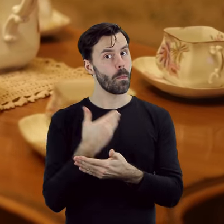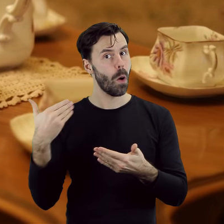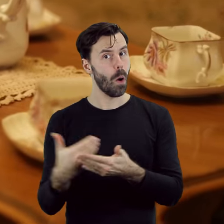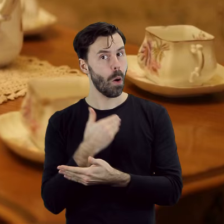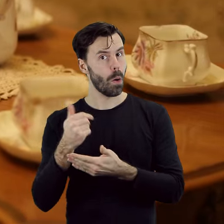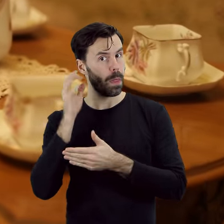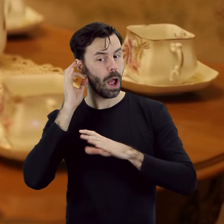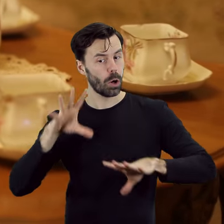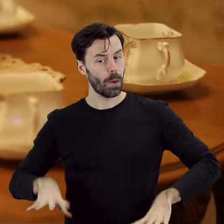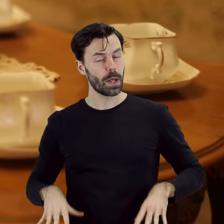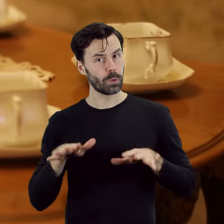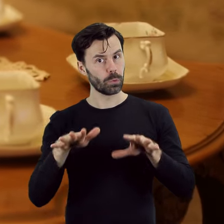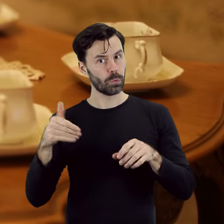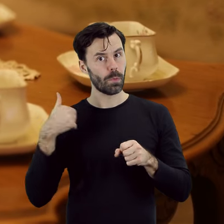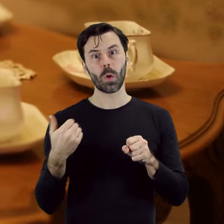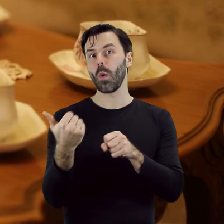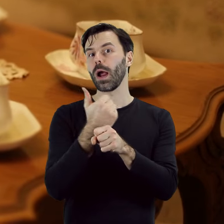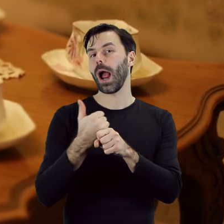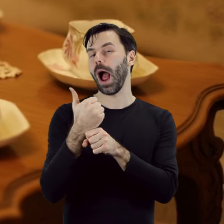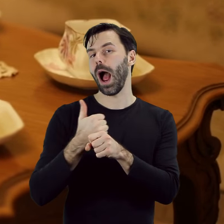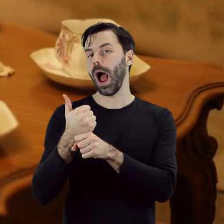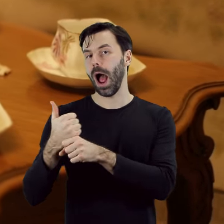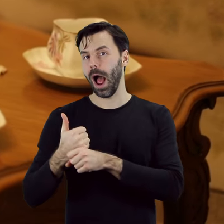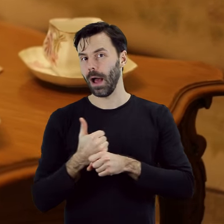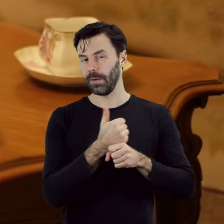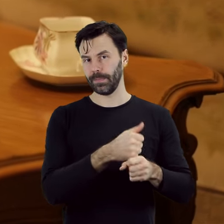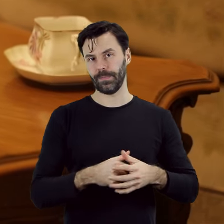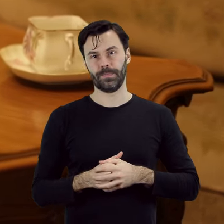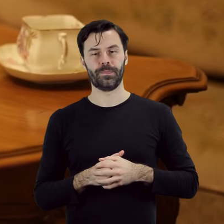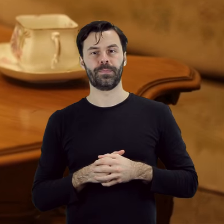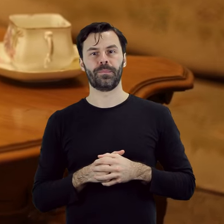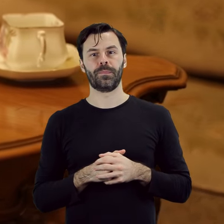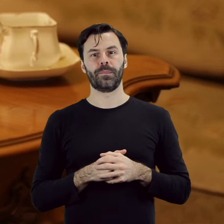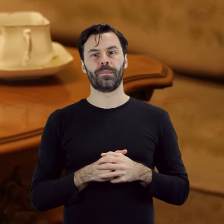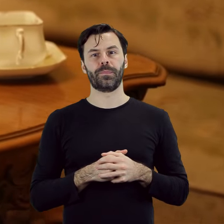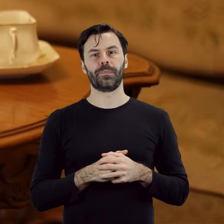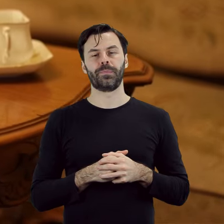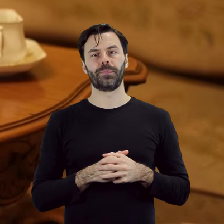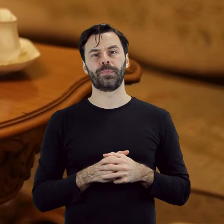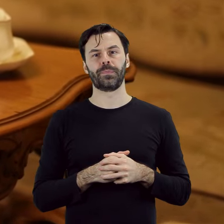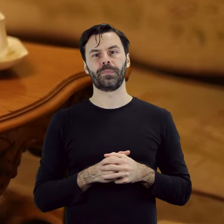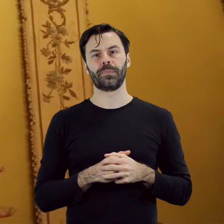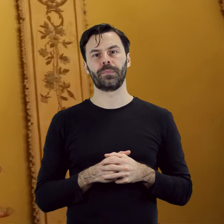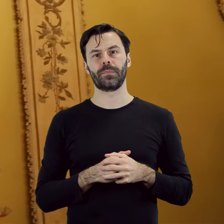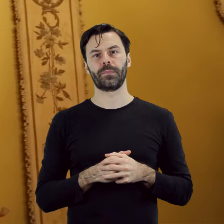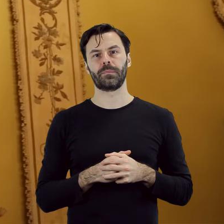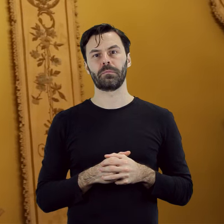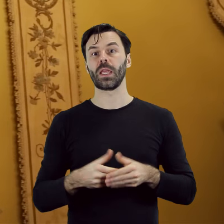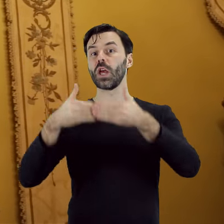przedmiotem, mógł być finezyjny, utrzymany w pastelowej kolorystyce, serwis kawowy. Na uwagę